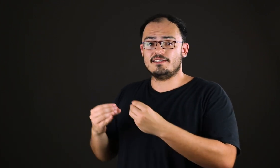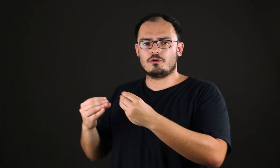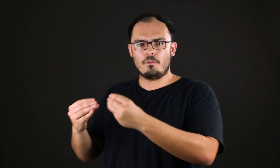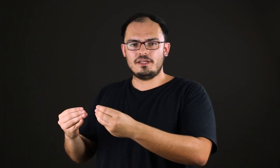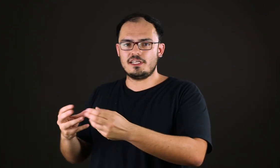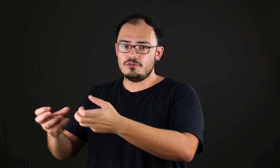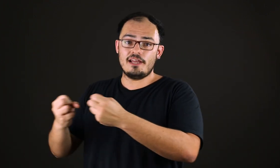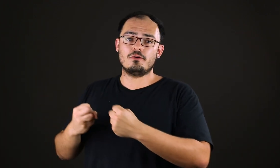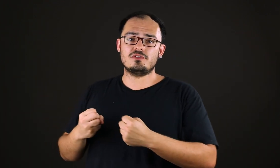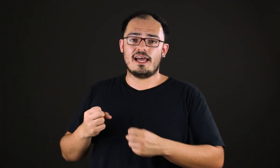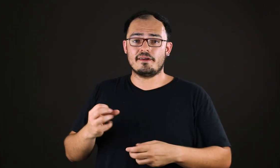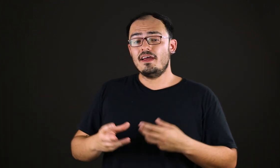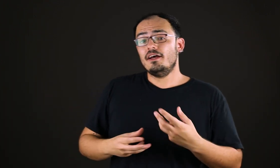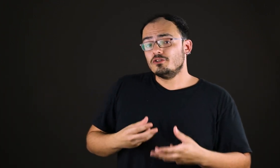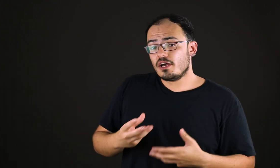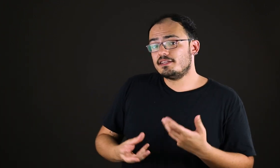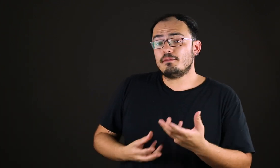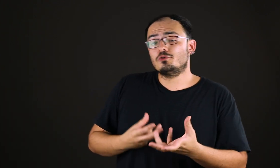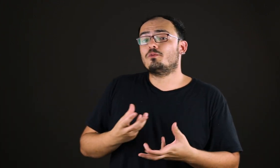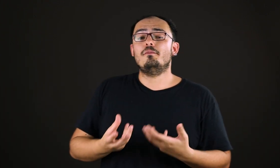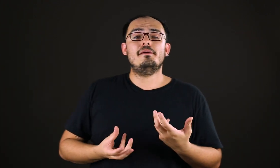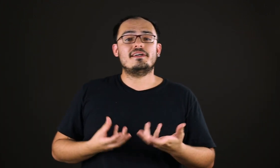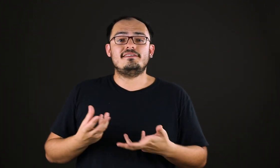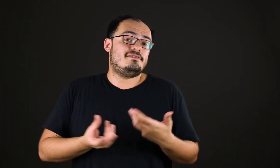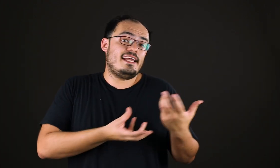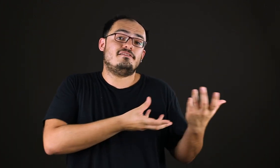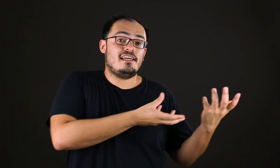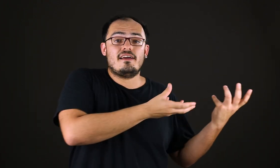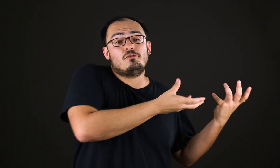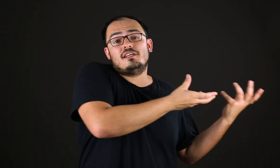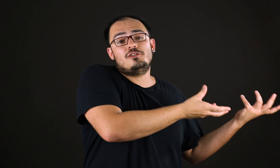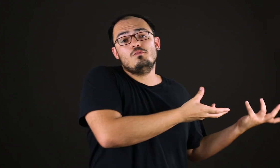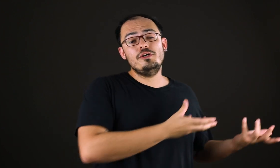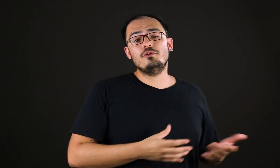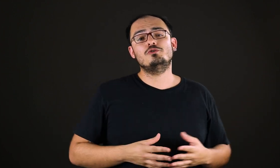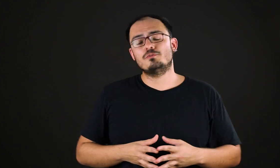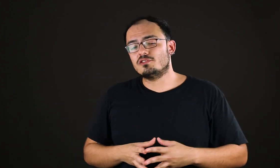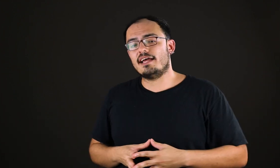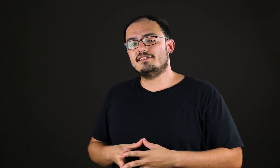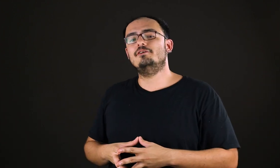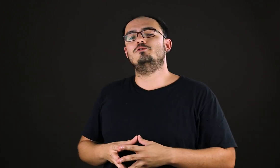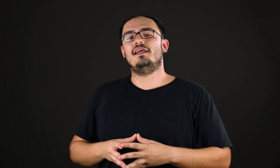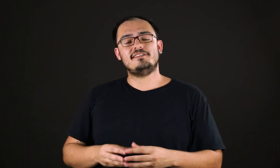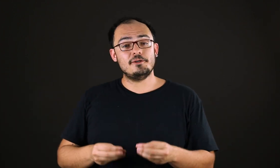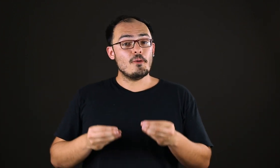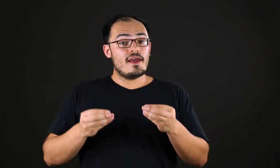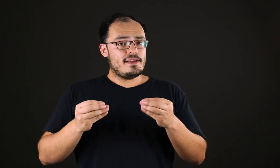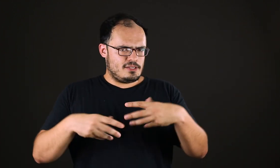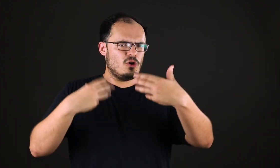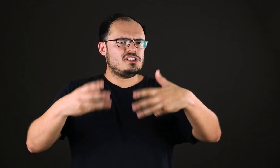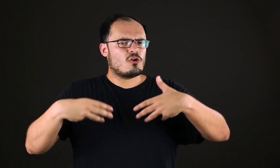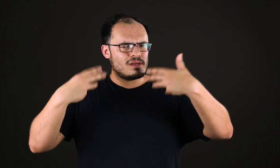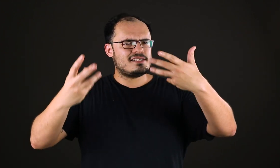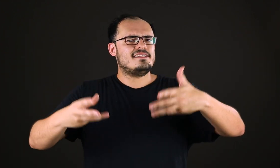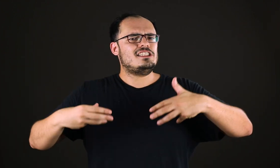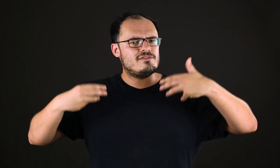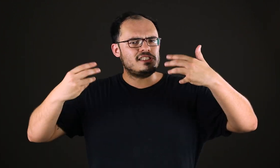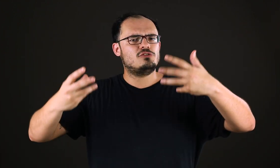entra com um pedido e ele consegue. Só que temos um problema que aconteceu muito nos últimos dez anos no Brasil, e hoje algumas tentativas de